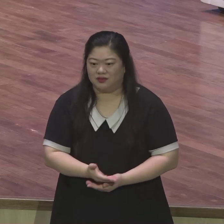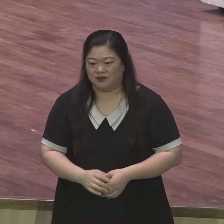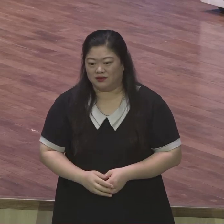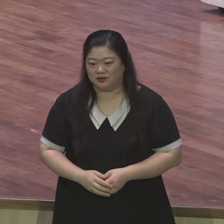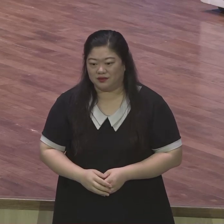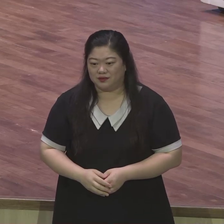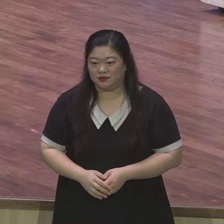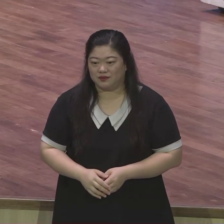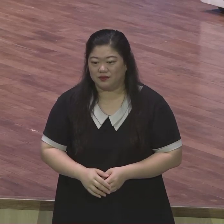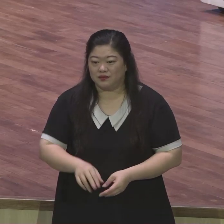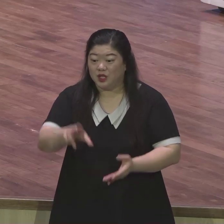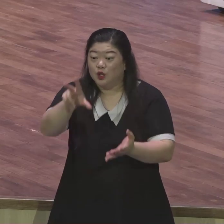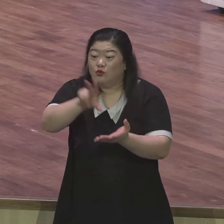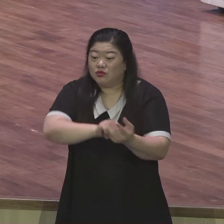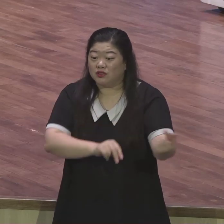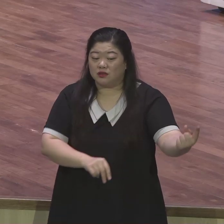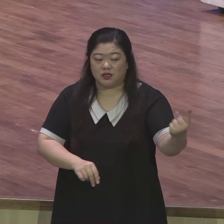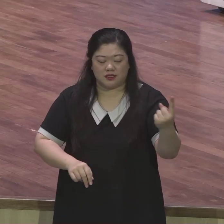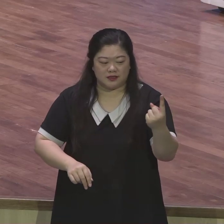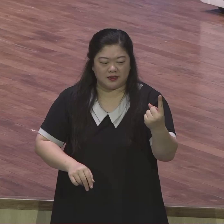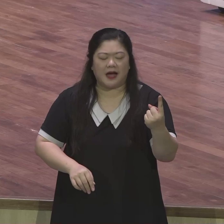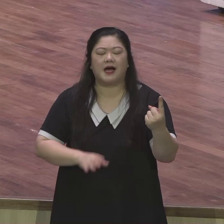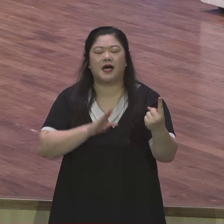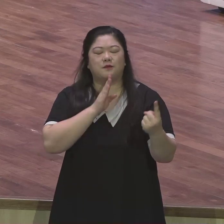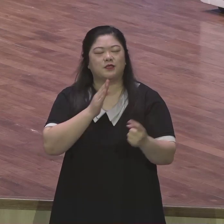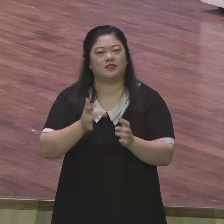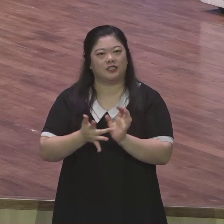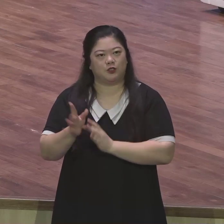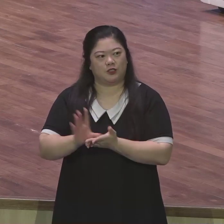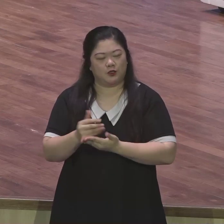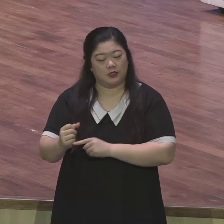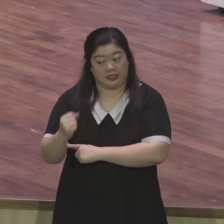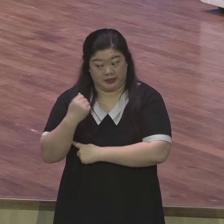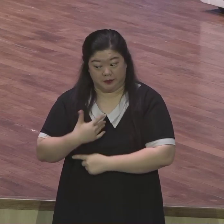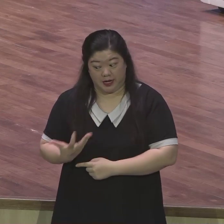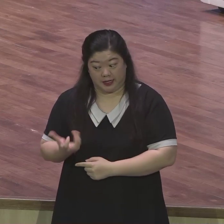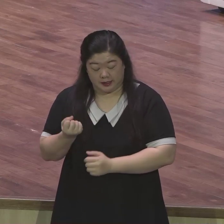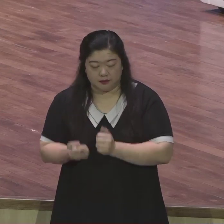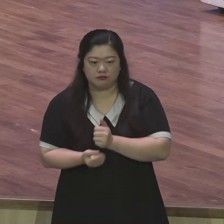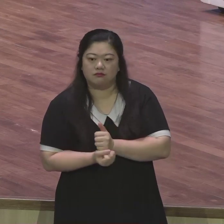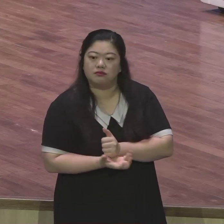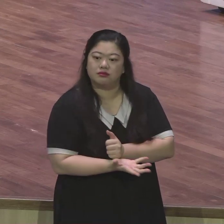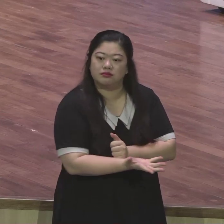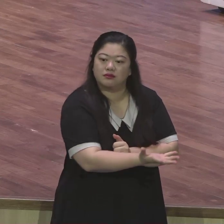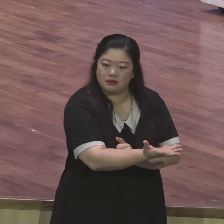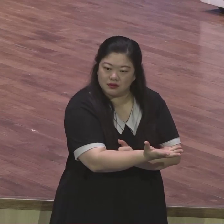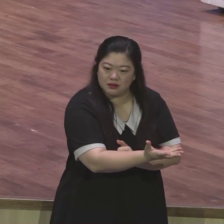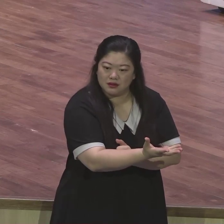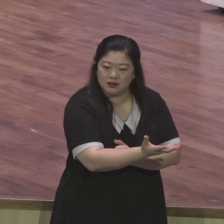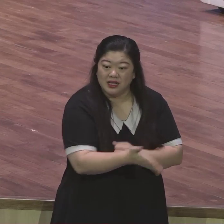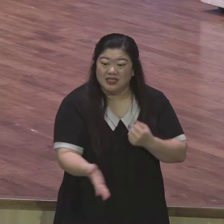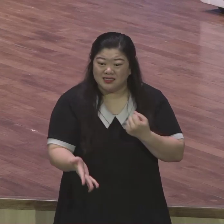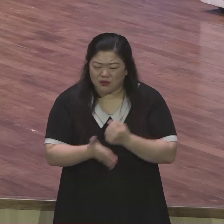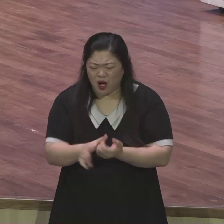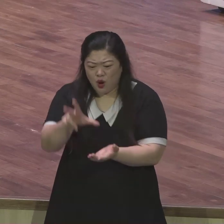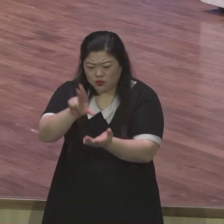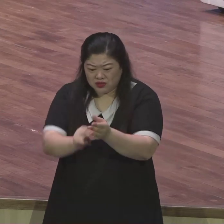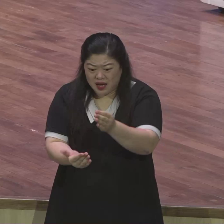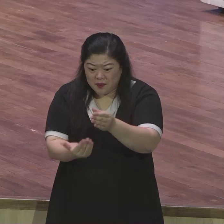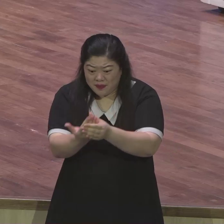통해 하나님은 예수 그리스도의 능력을 알리기를 원하시고 그래서 하나님은 우리에게 때로는 문제를 주신다는 사실입니다 성경은 분명히 말하죠